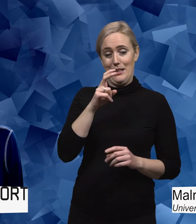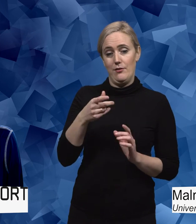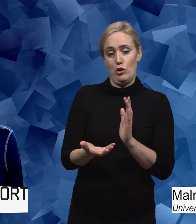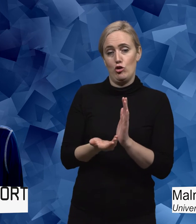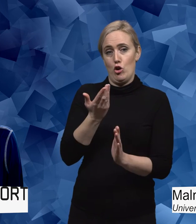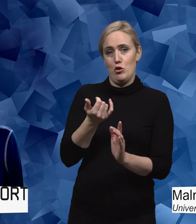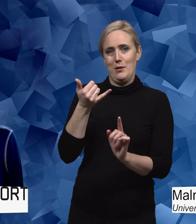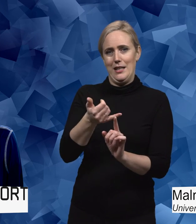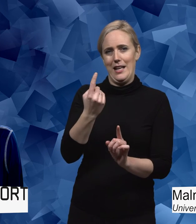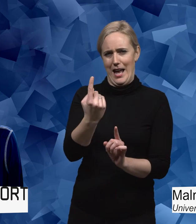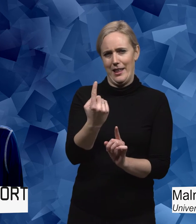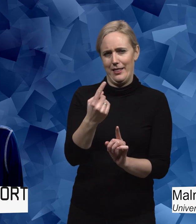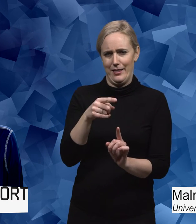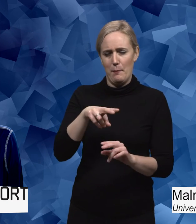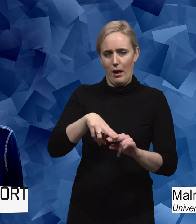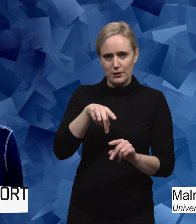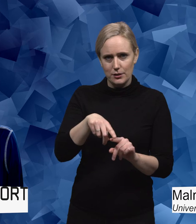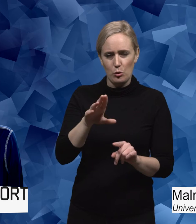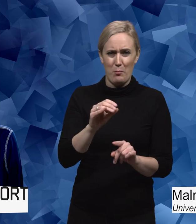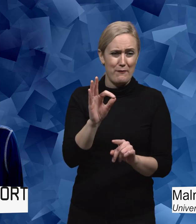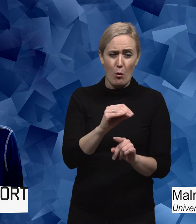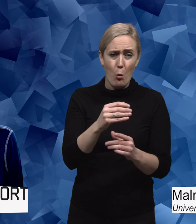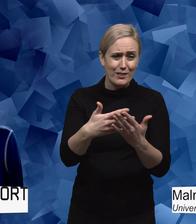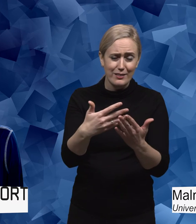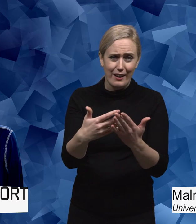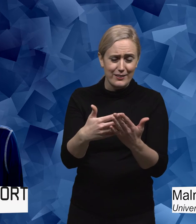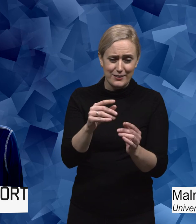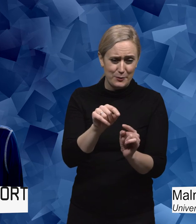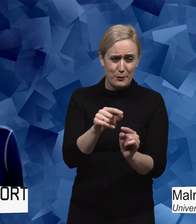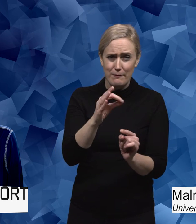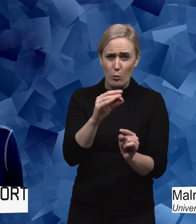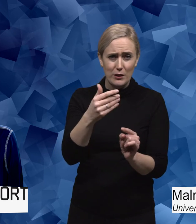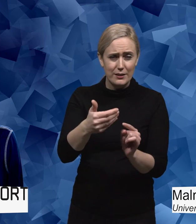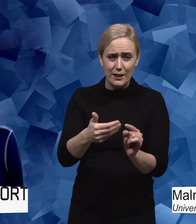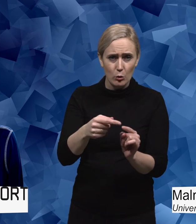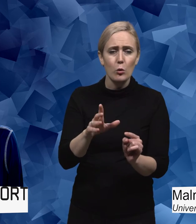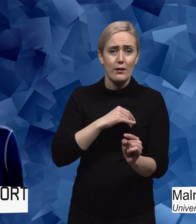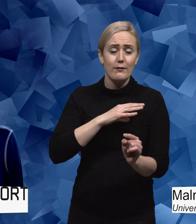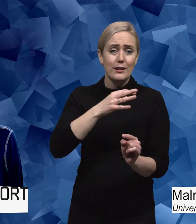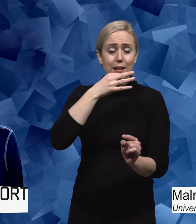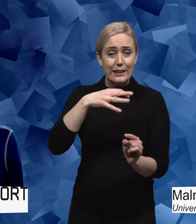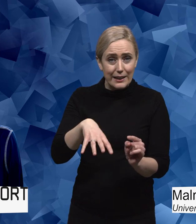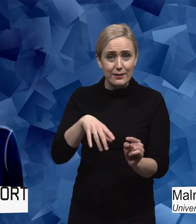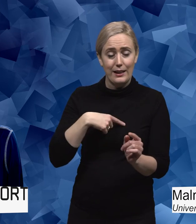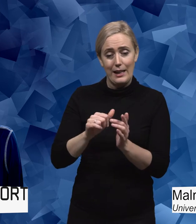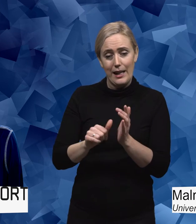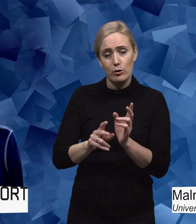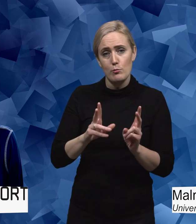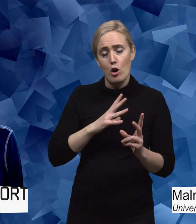lärandamål och med några få sidor text så är ju risken att både elever med funktionsnedsättningar och inkluderande undervisning